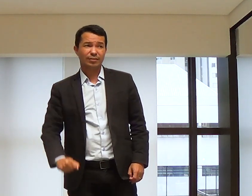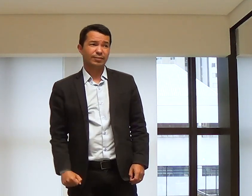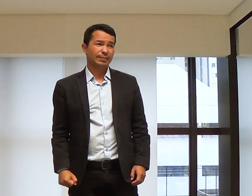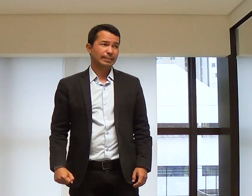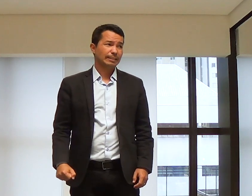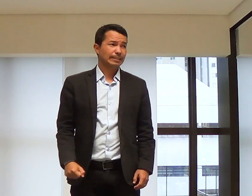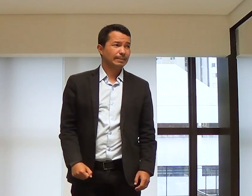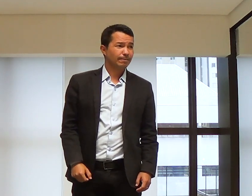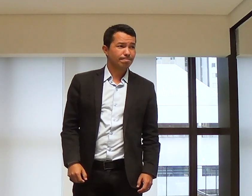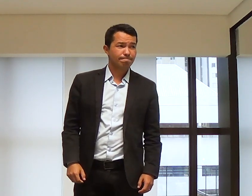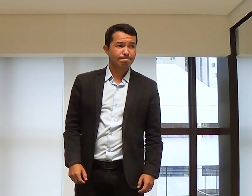de Deus?